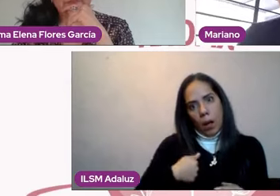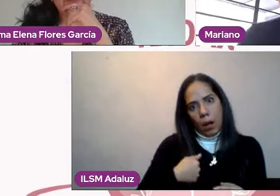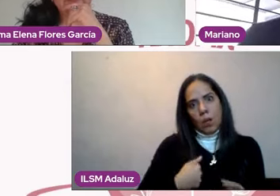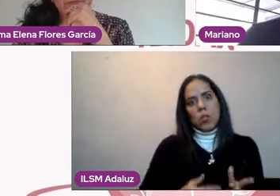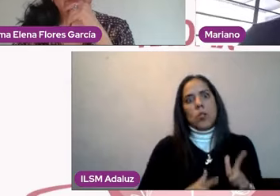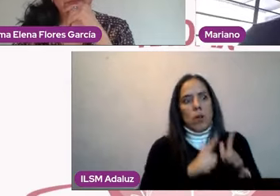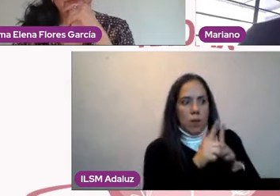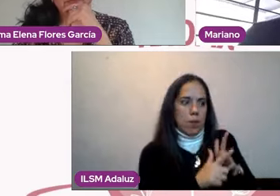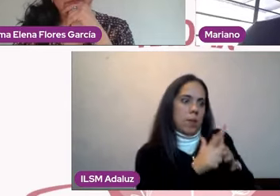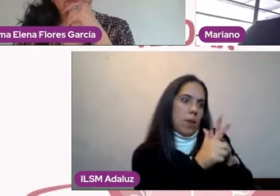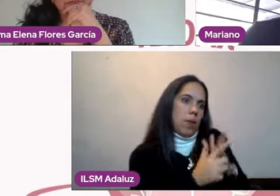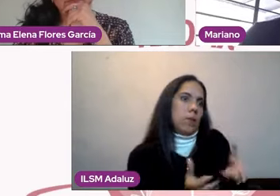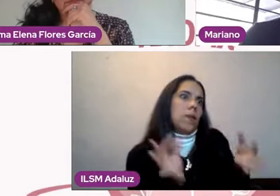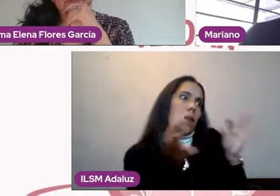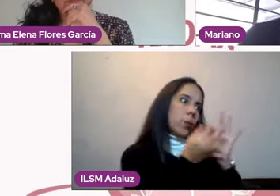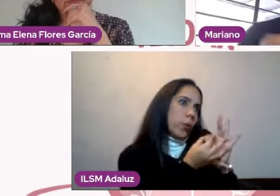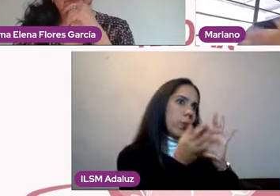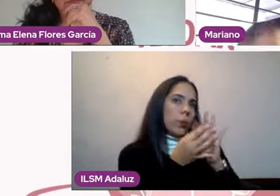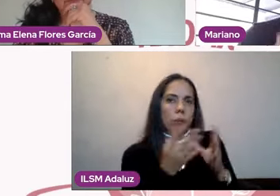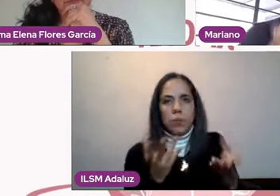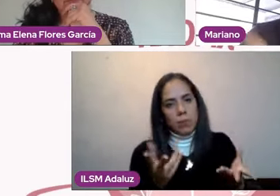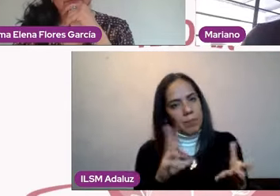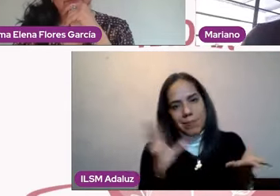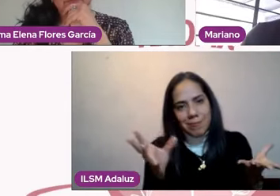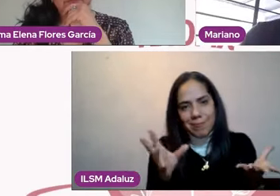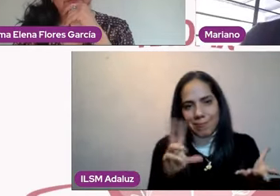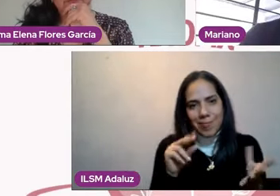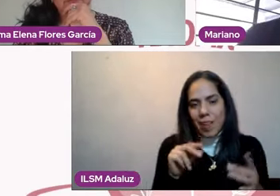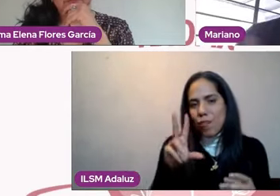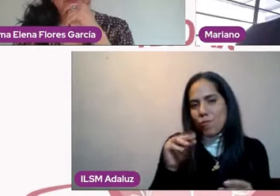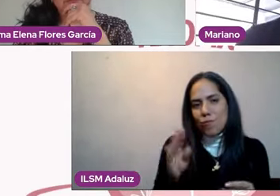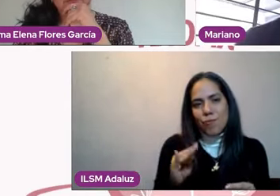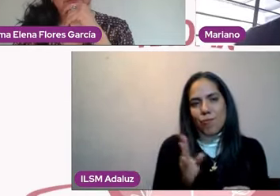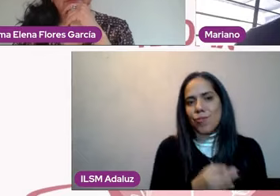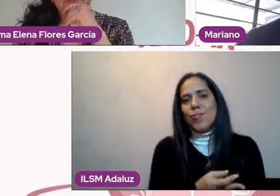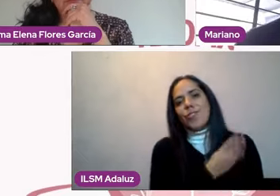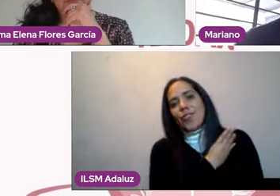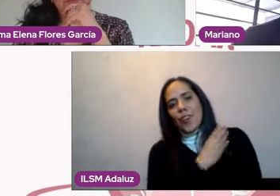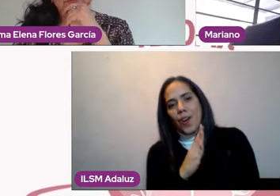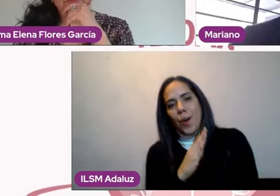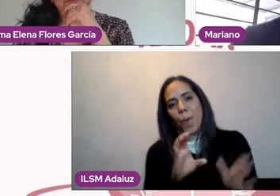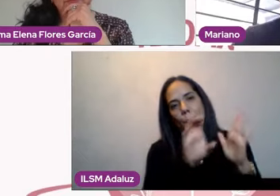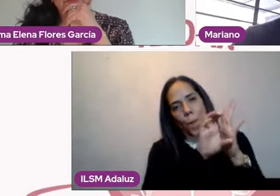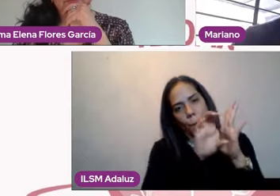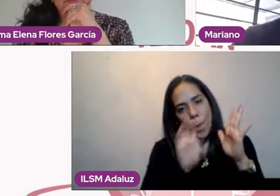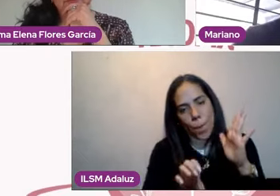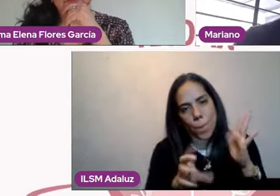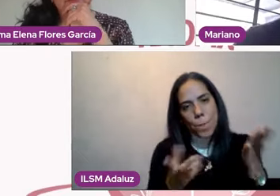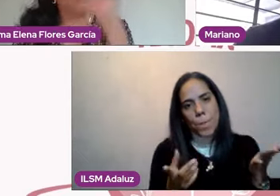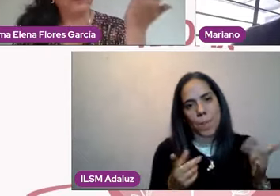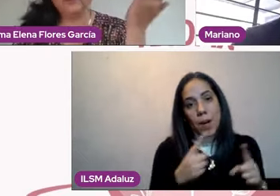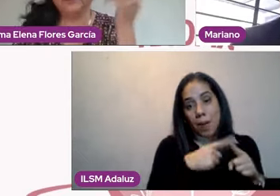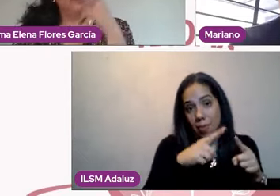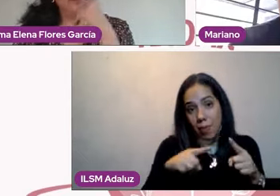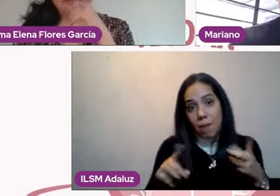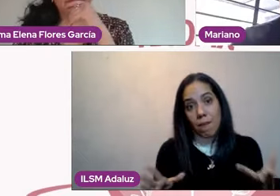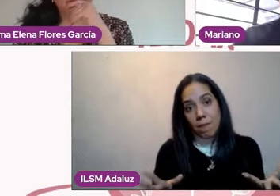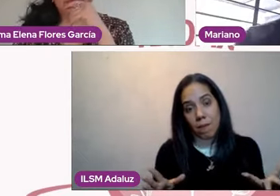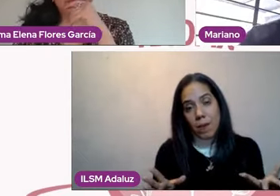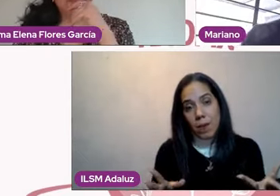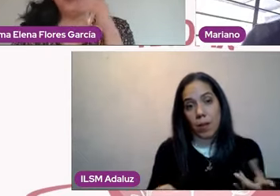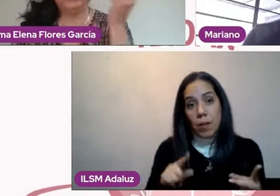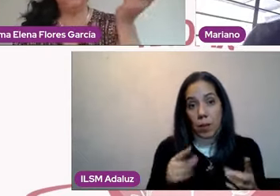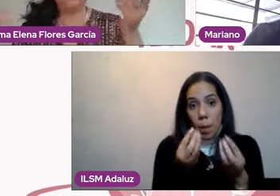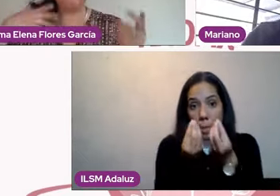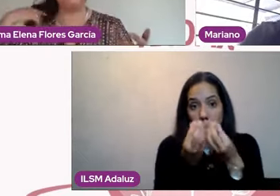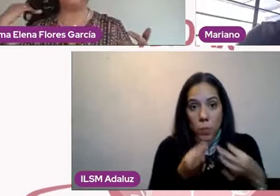porque si no aquello que podamos recomendar pues se vuelve una palabra muy livianita y muy sin importancia.